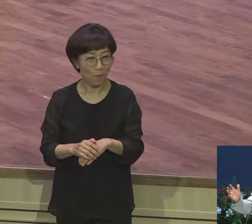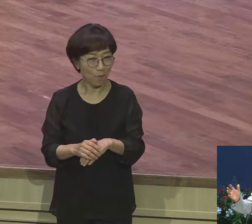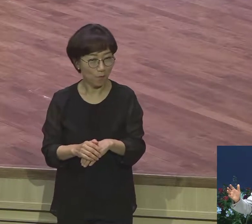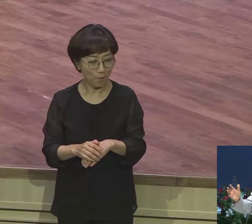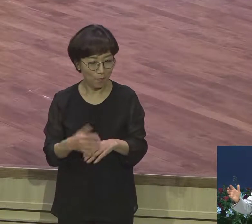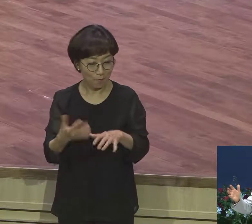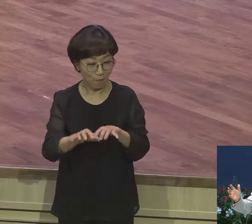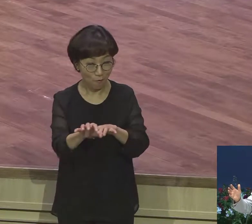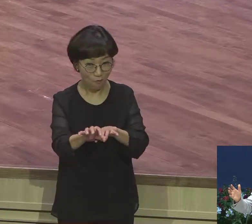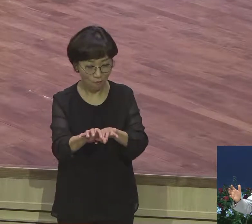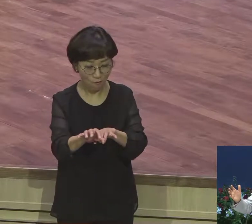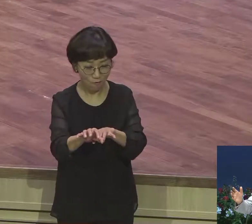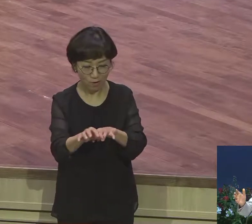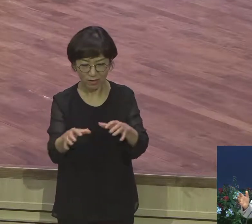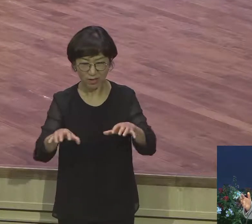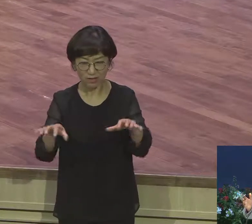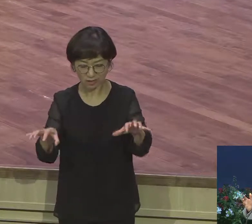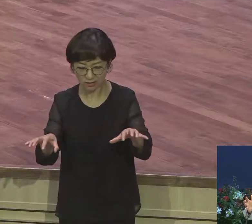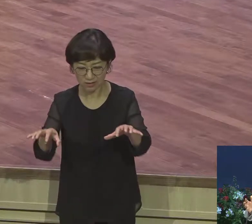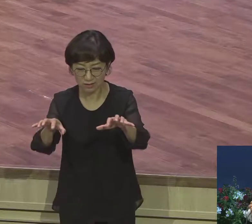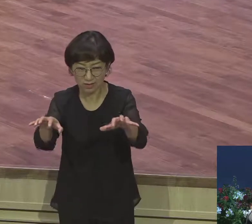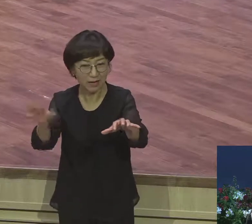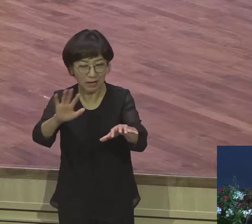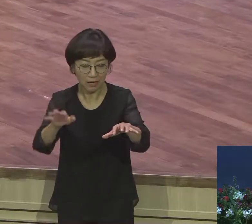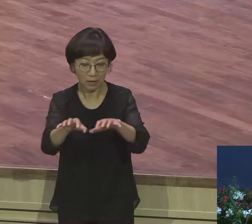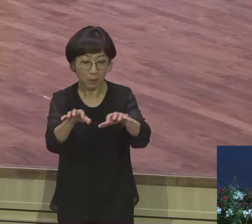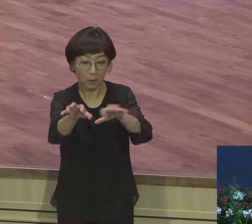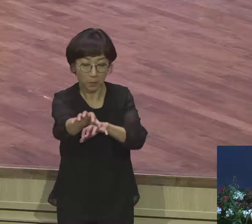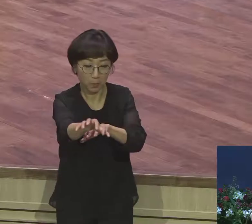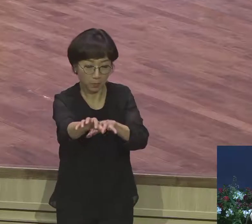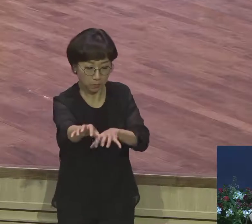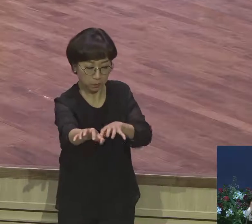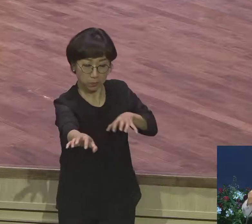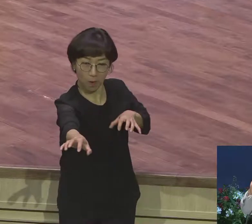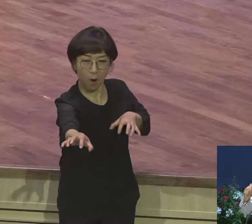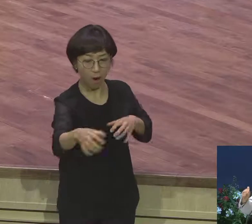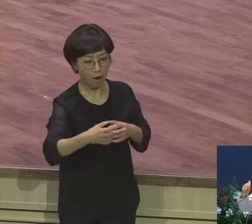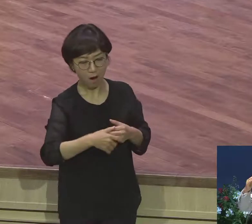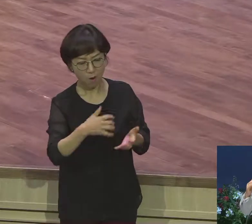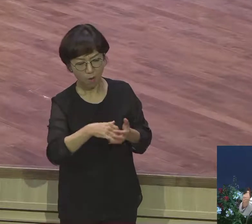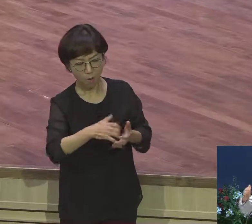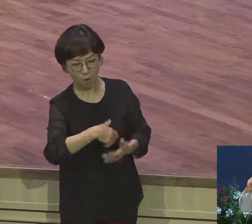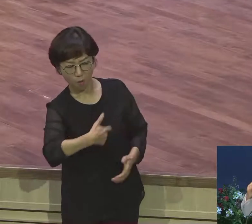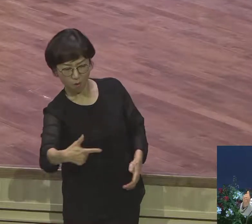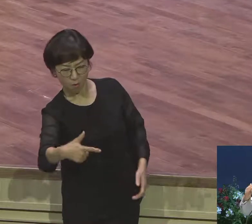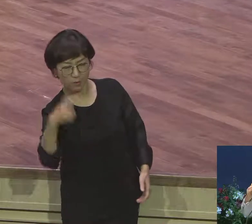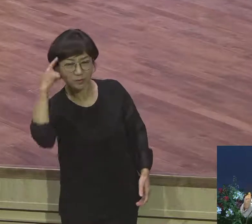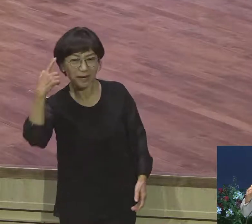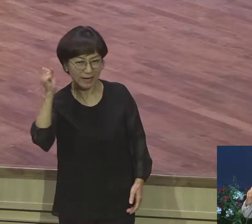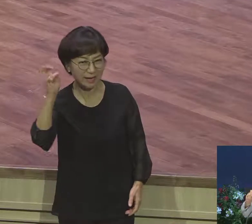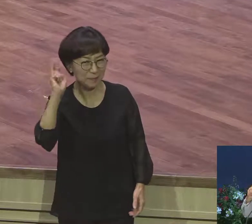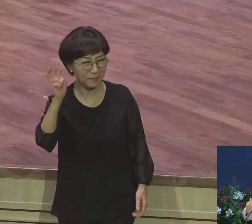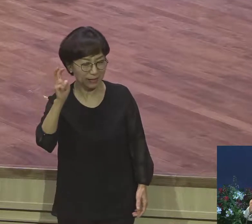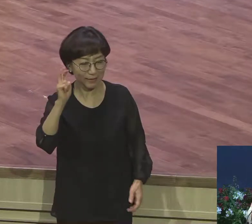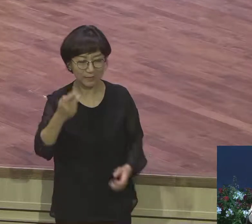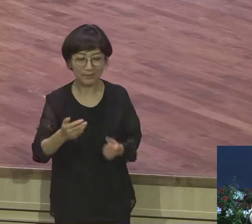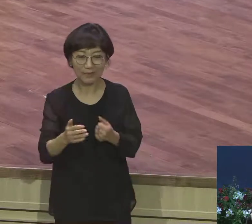그다음에 성격이 급한 이 애쓰기 때문에 그 보는 순간에 그 급한 성격이 조금씩 조금씩 조금씩 이렇게